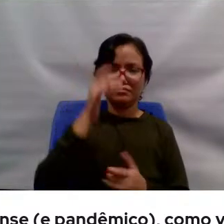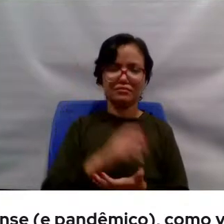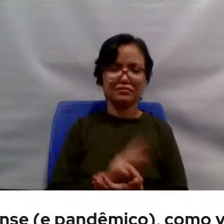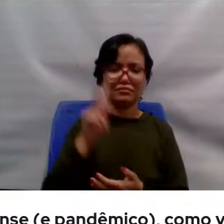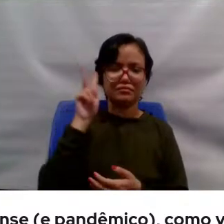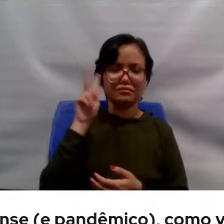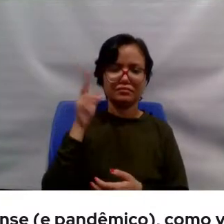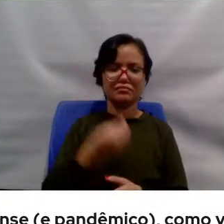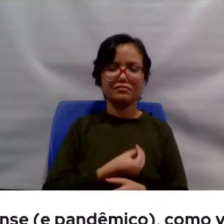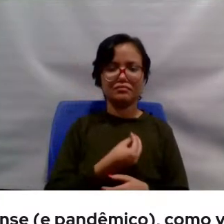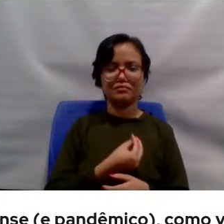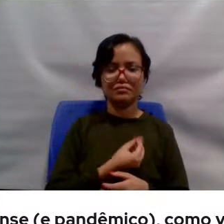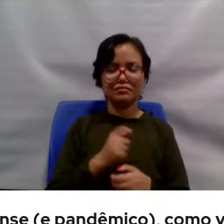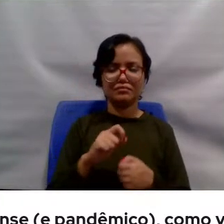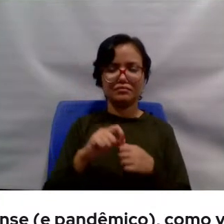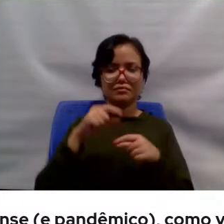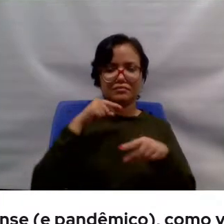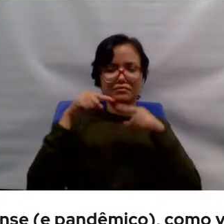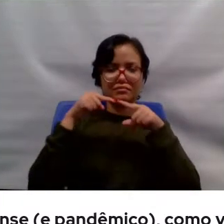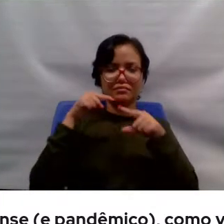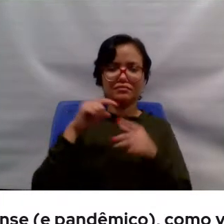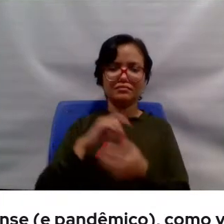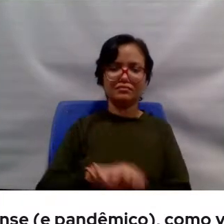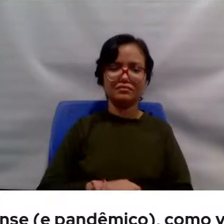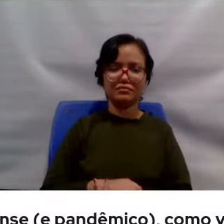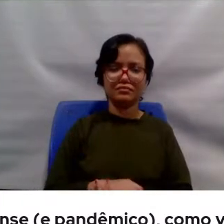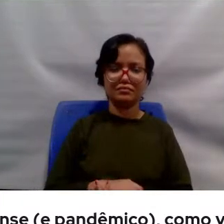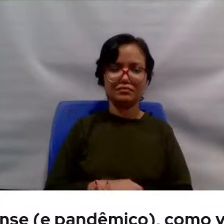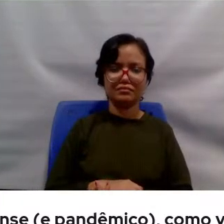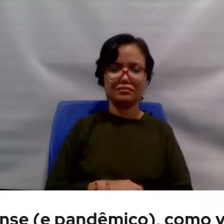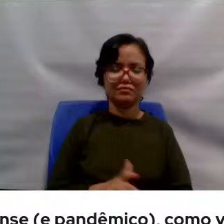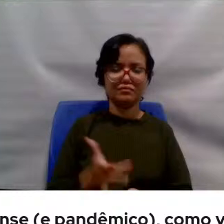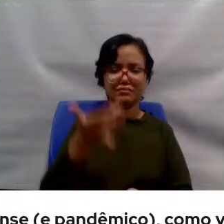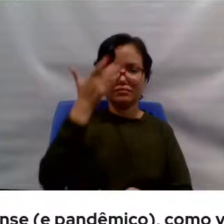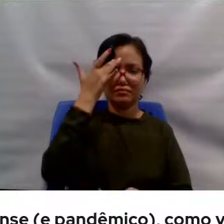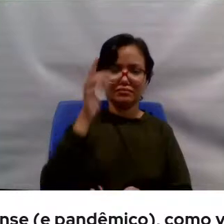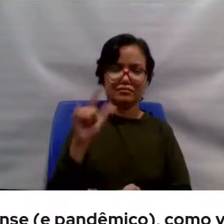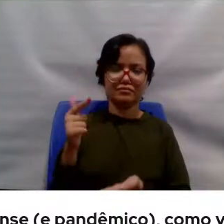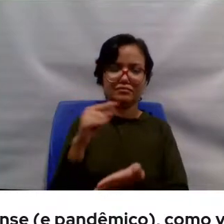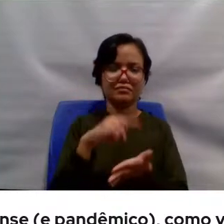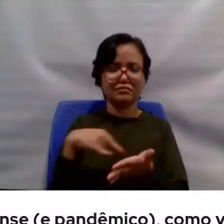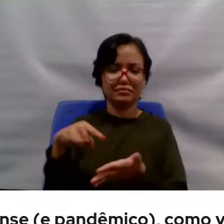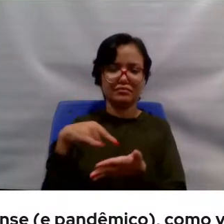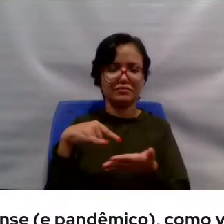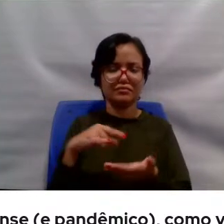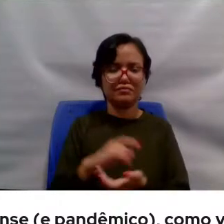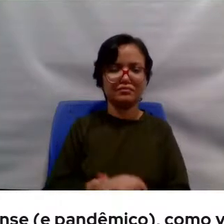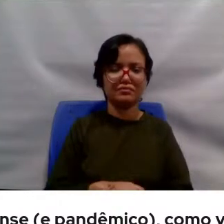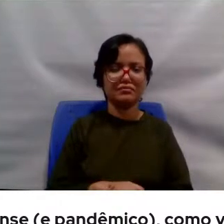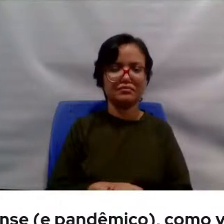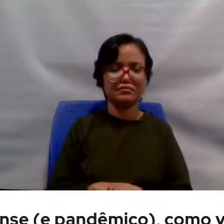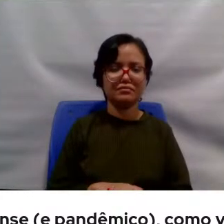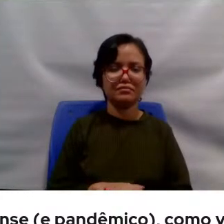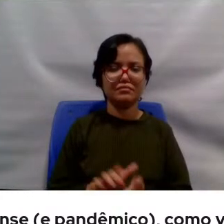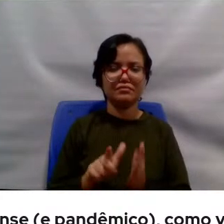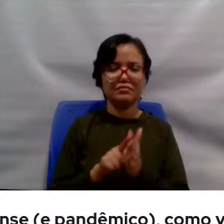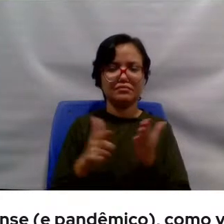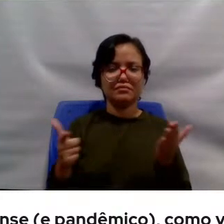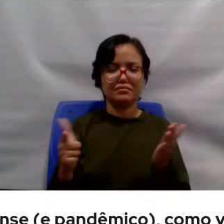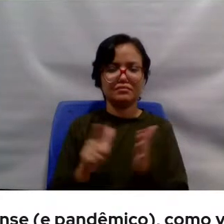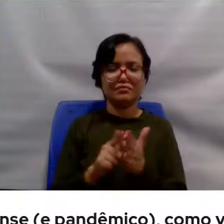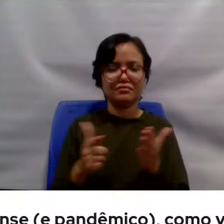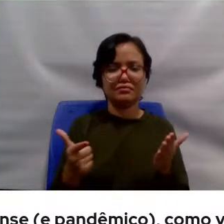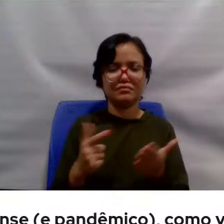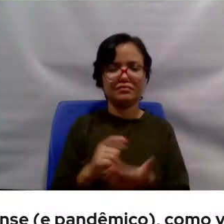e fazer o diálogo dessas memórias com outras documentações, como o está nos jornais, como o que está nas